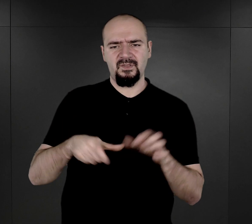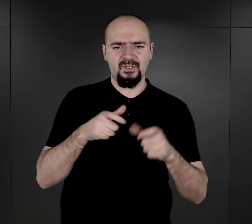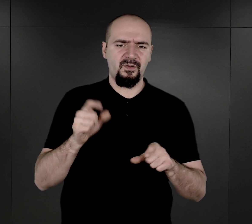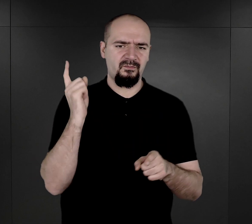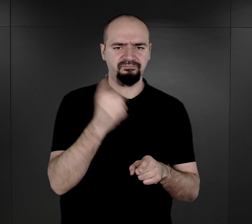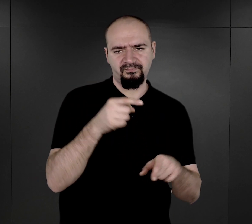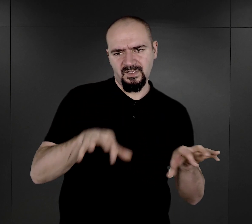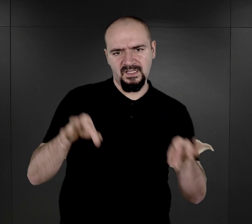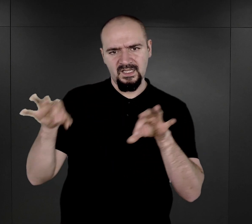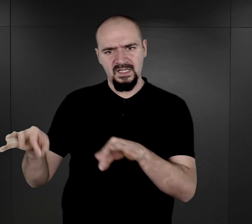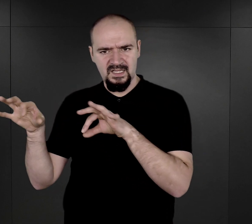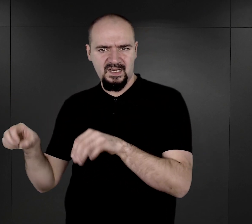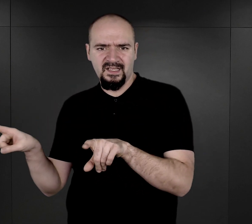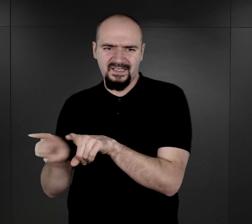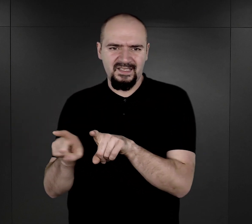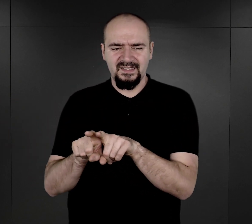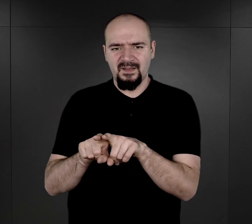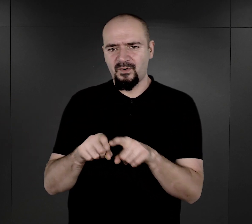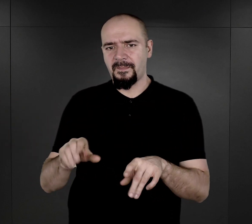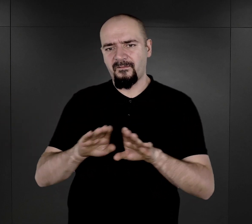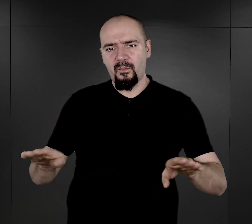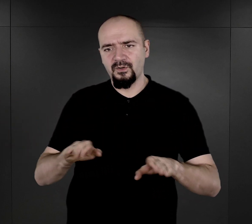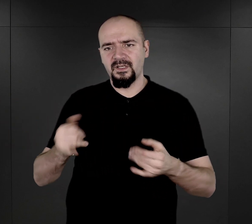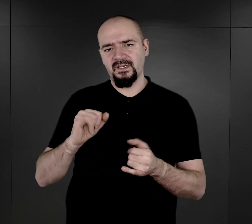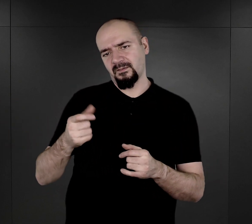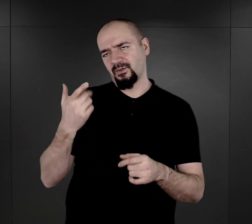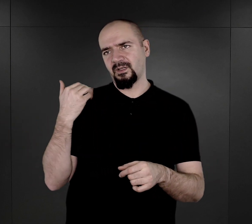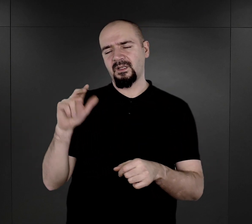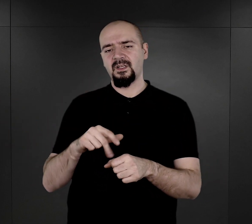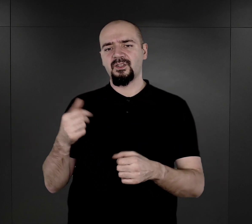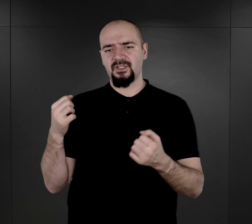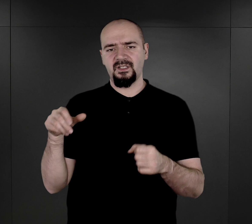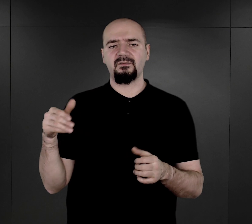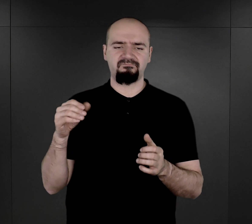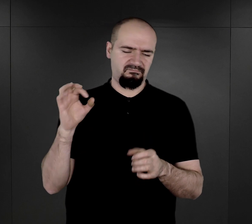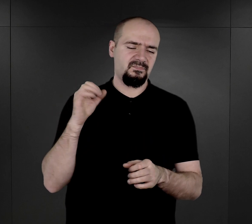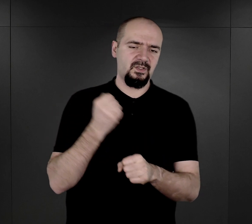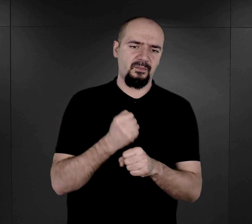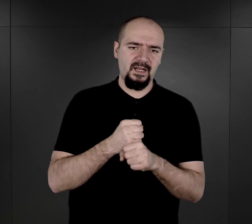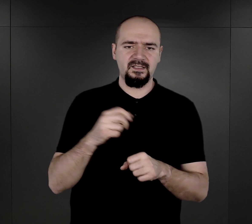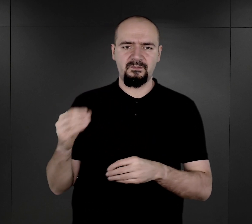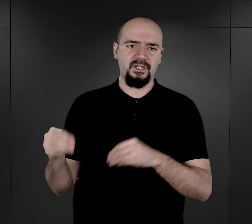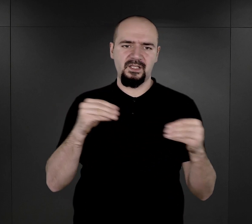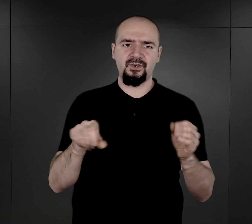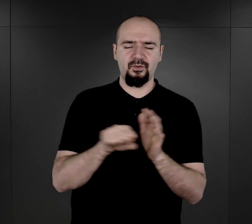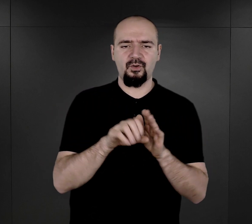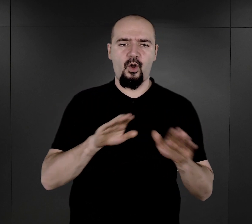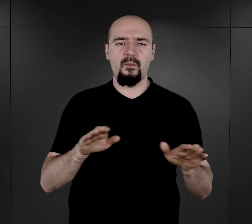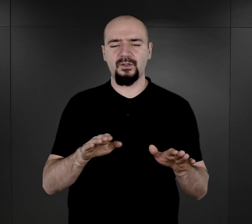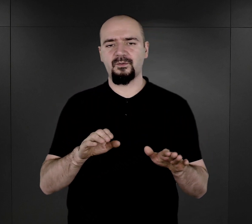w obozie i tych, których uznano za zdolne do pracy przeniesiono do obozów na terenie Rzeszy. Czy likwidacja obozu oznaczała, że